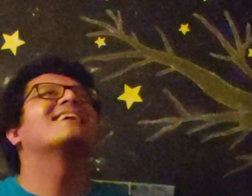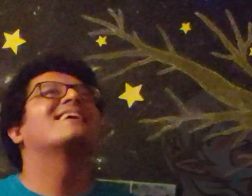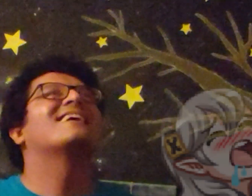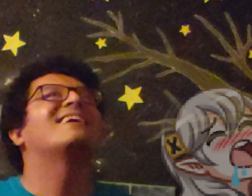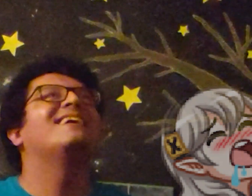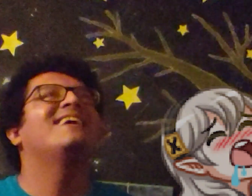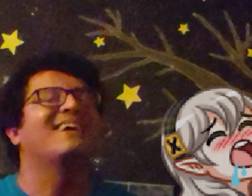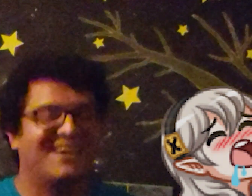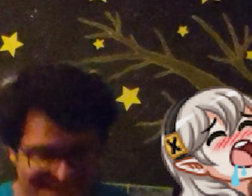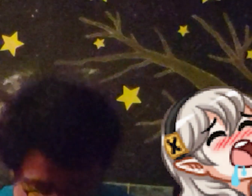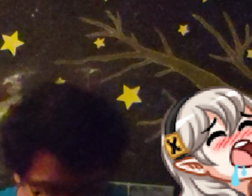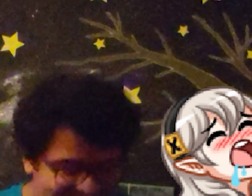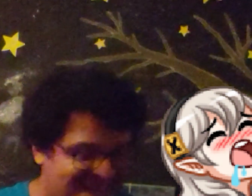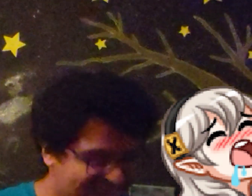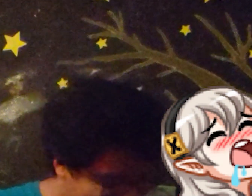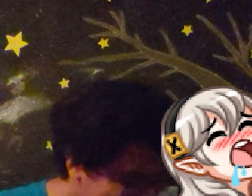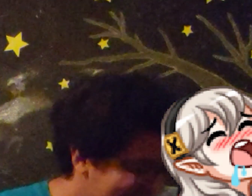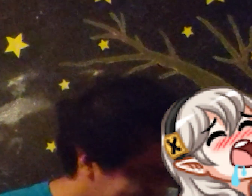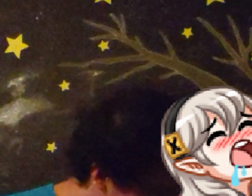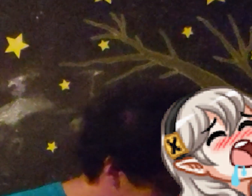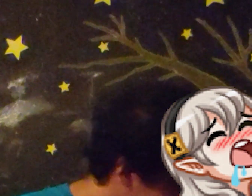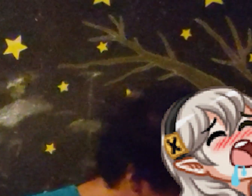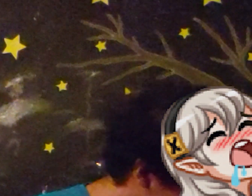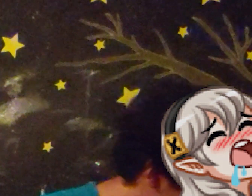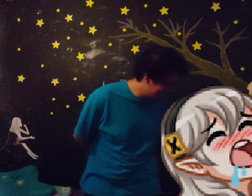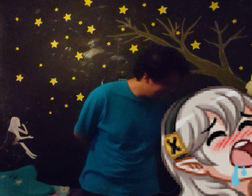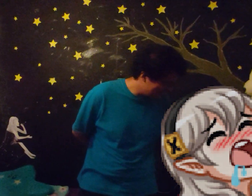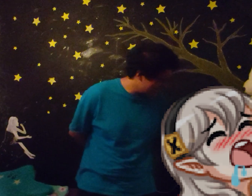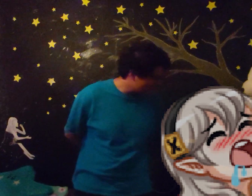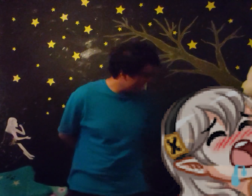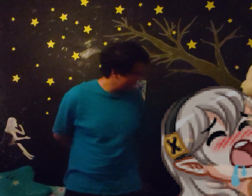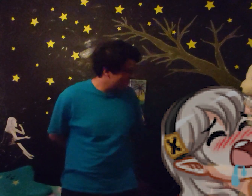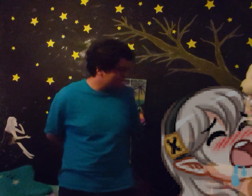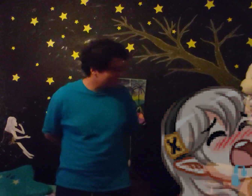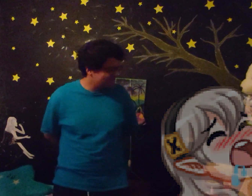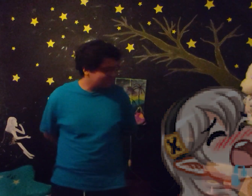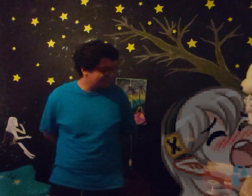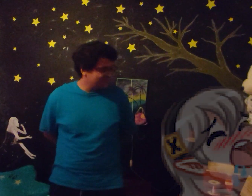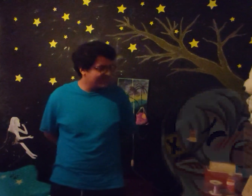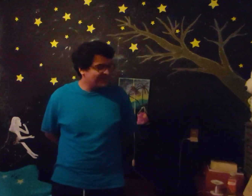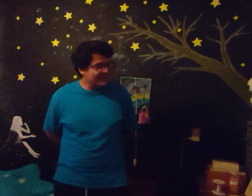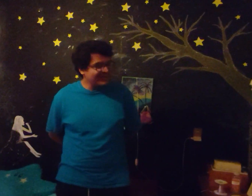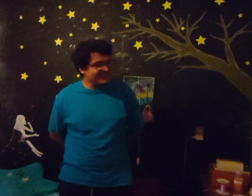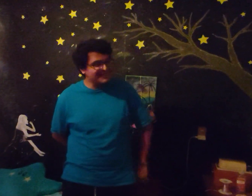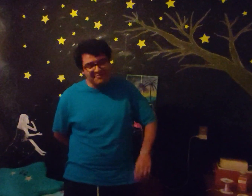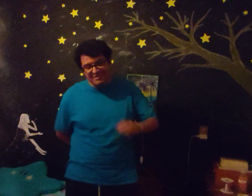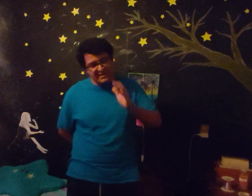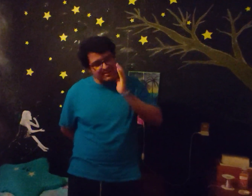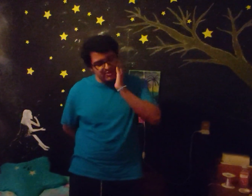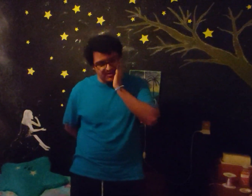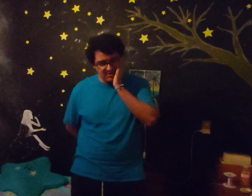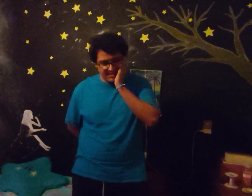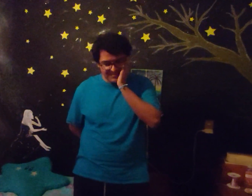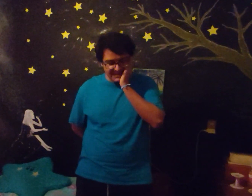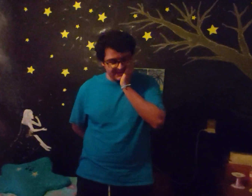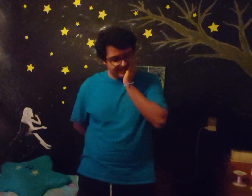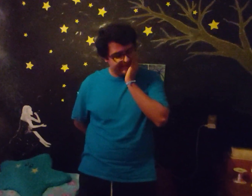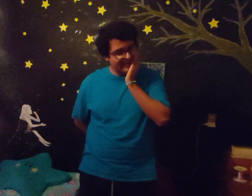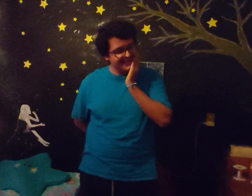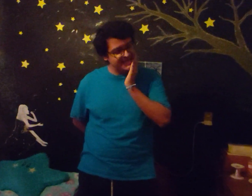materiales de minas no se regeneran Entonces sería mejor uno nuevo, ¿no? Ok, sí, ya me había dicho Shamil, Lance